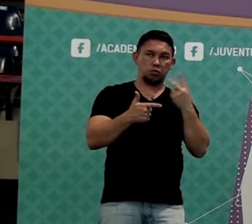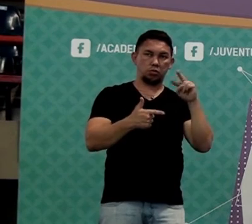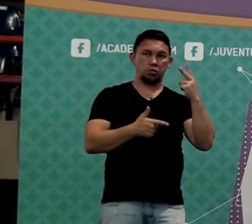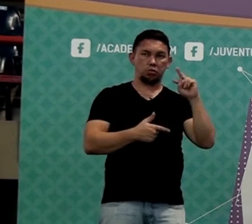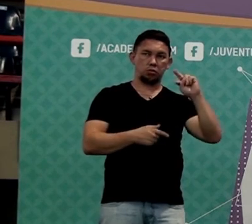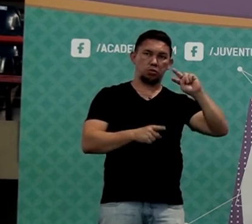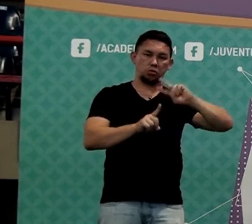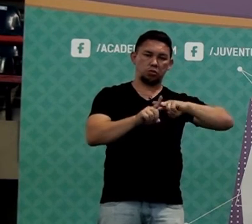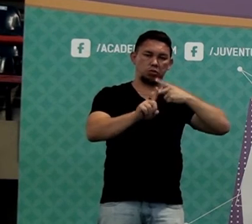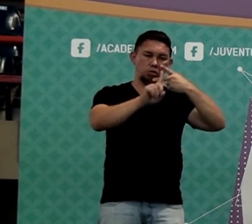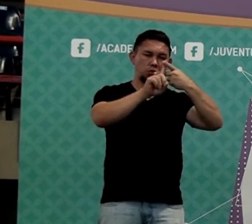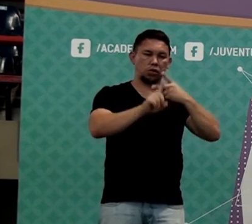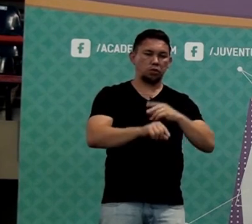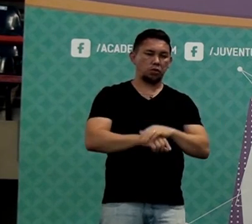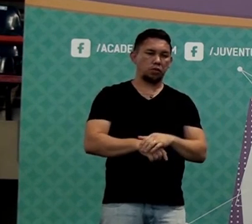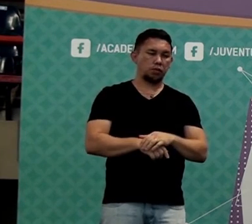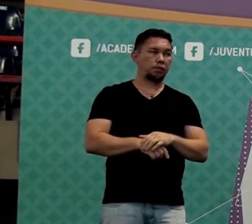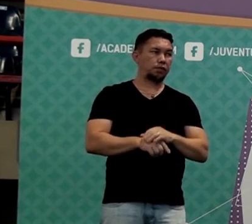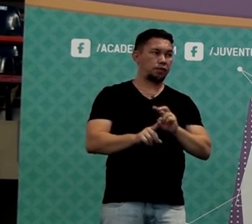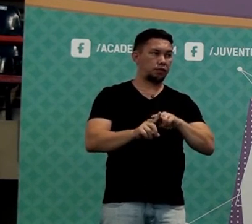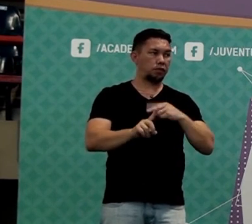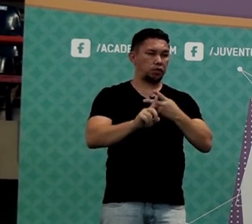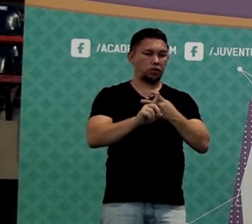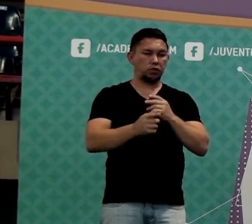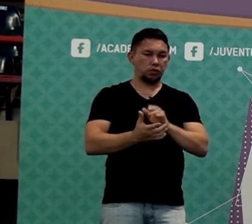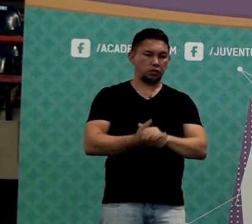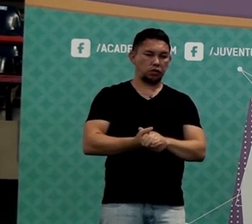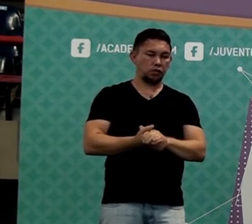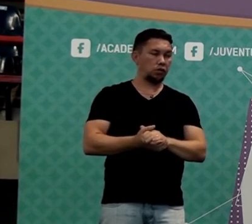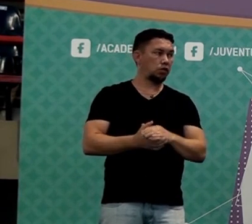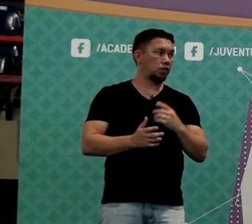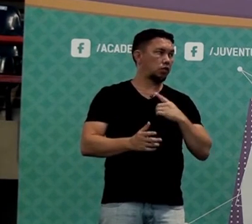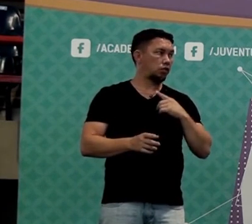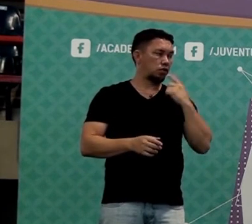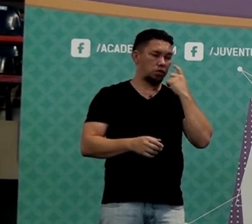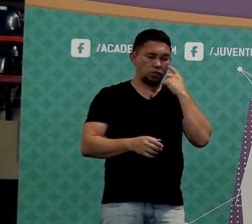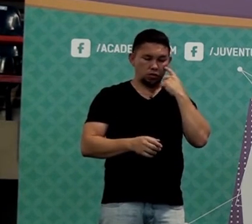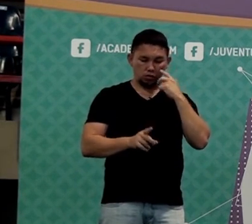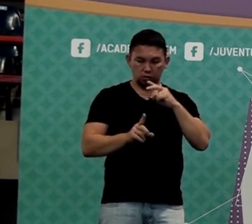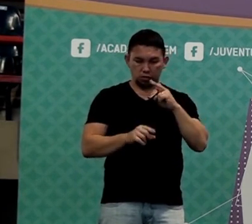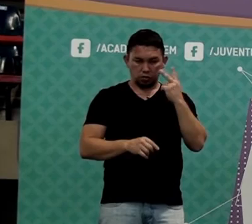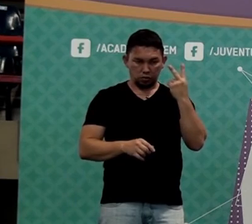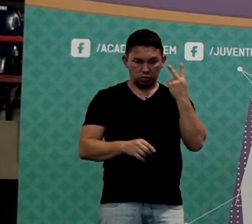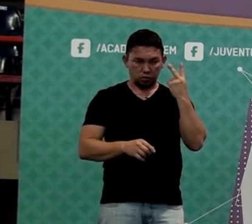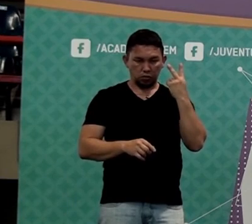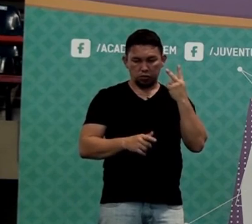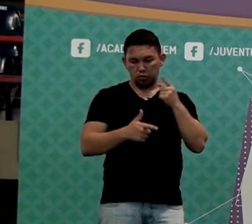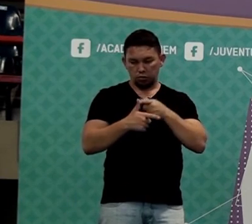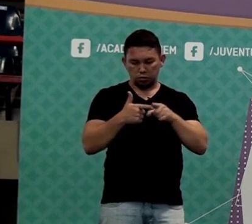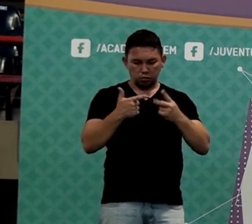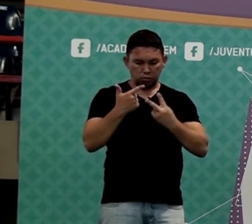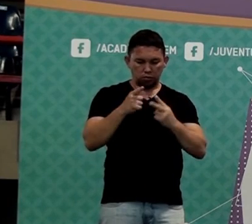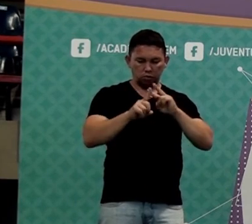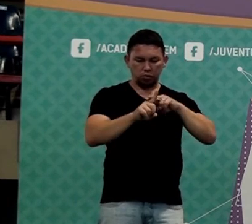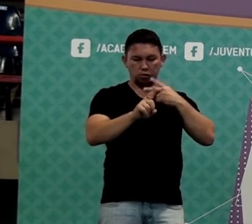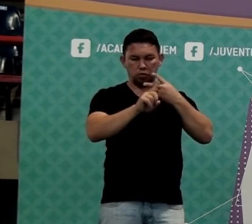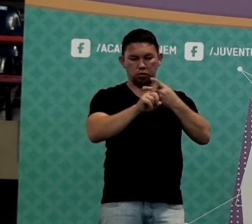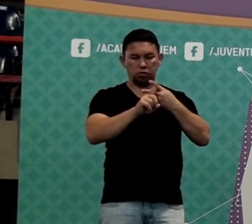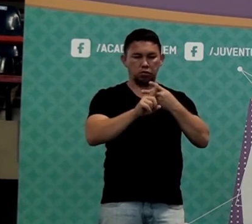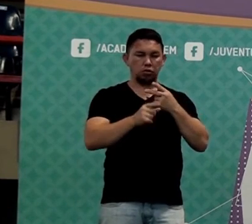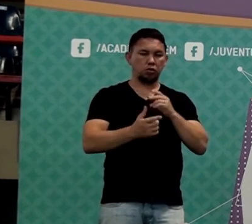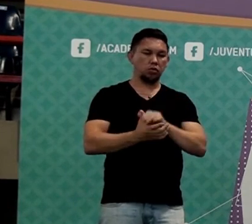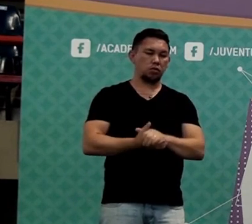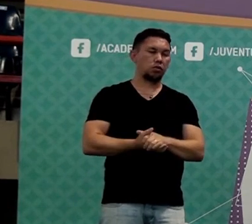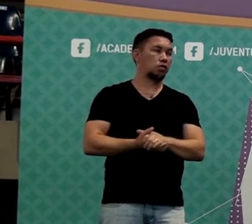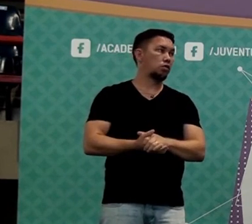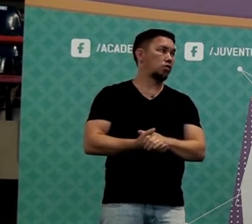um é o dobro da outra. Faz sentido ou não? Tu divide uma coisa pela outra e deu 2 à divisão, é porque uma é o dobro